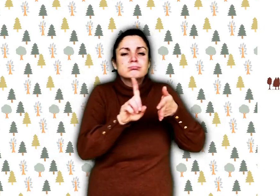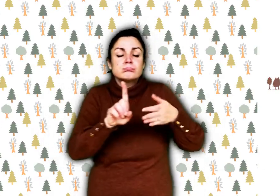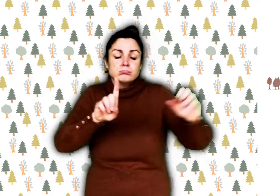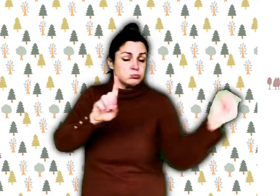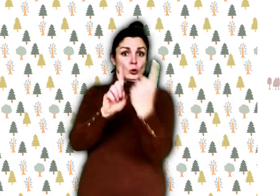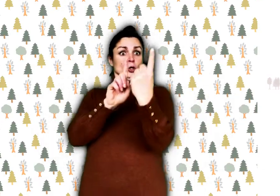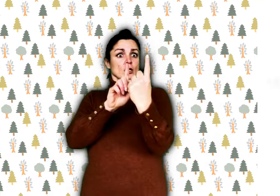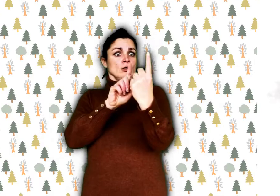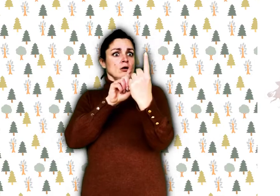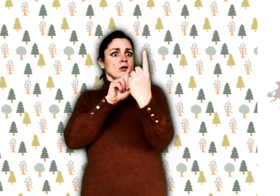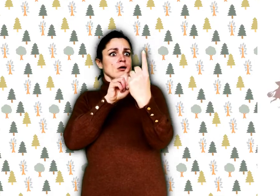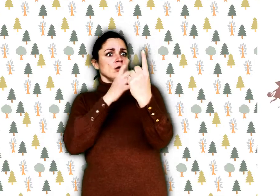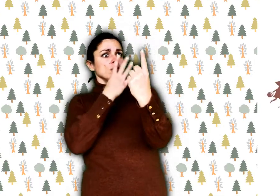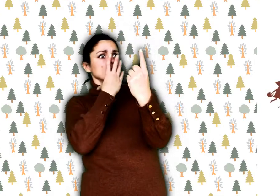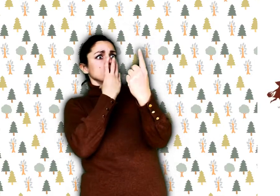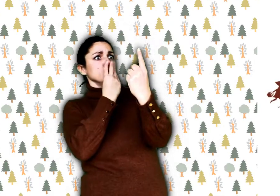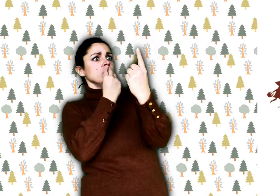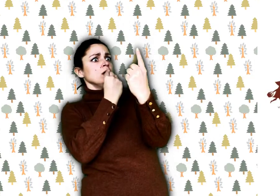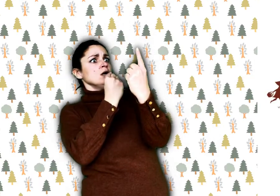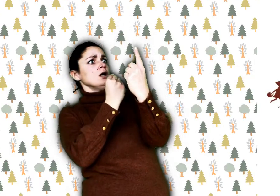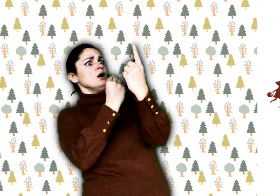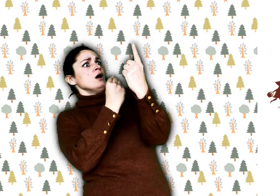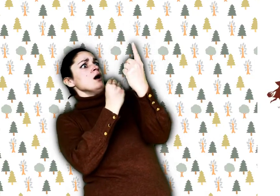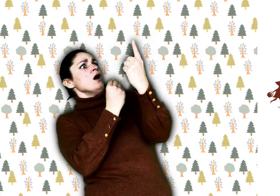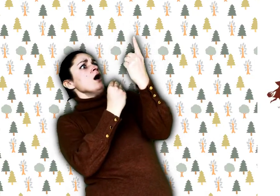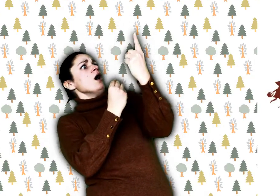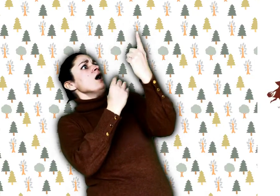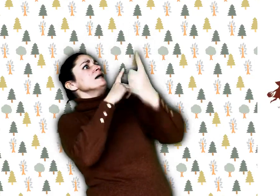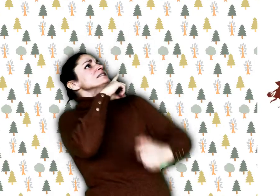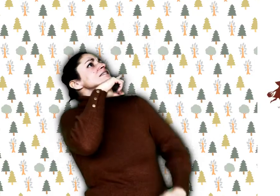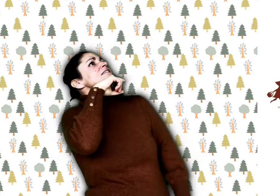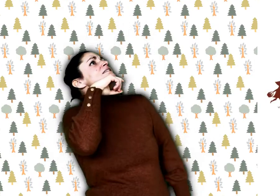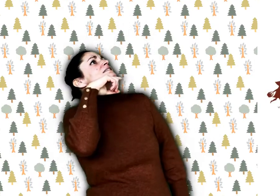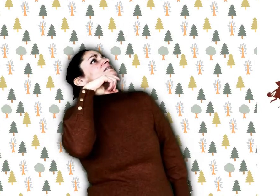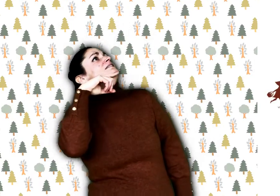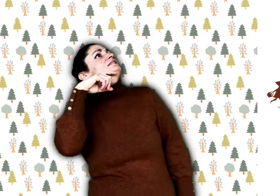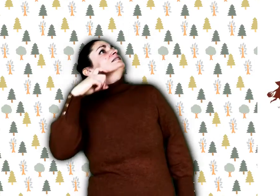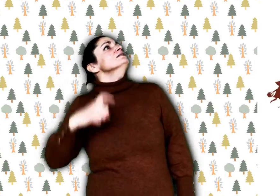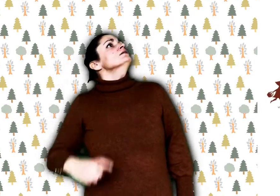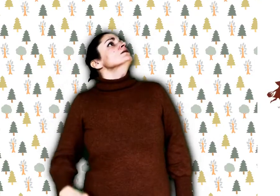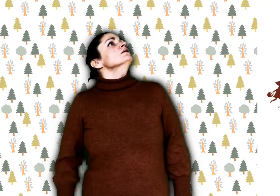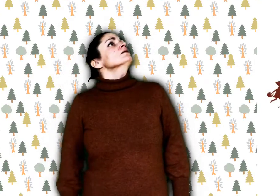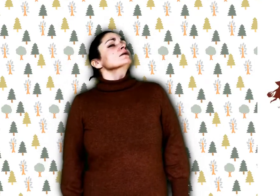la pauvre enfant rencontra un énorme loup gris qui lui parait la route.